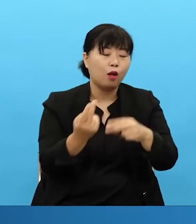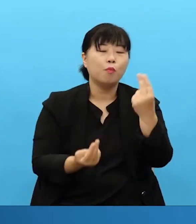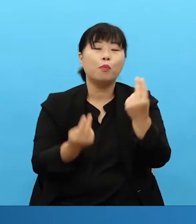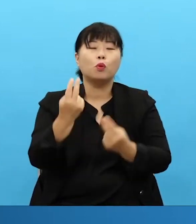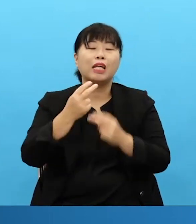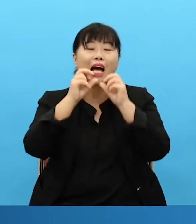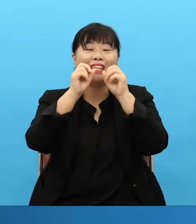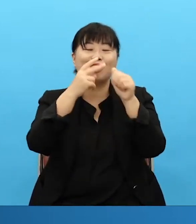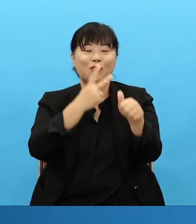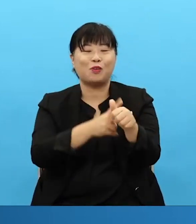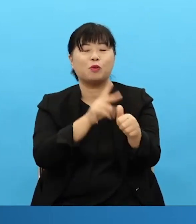굳이 따지면